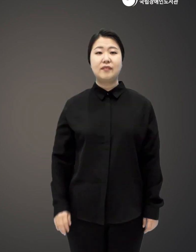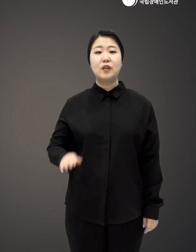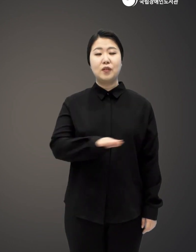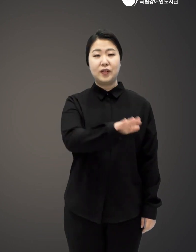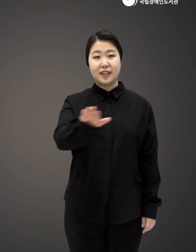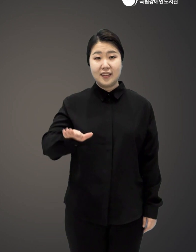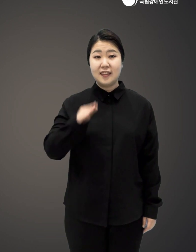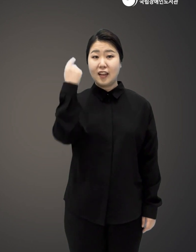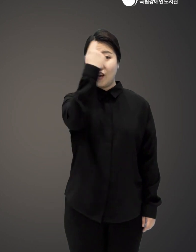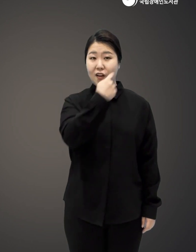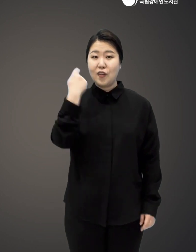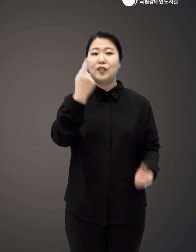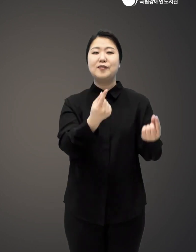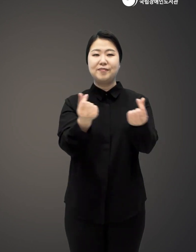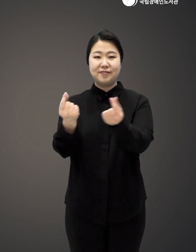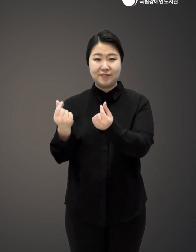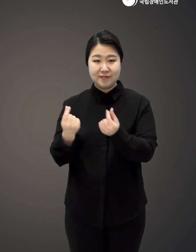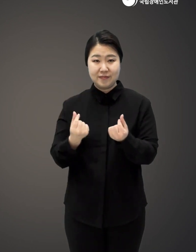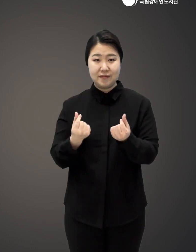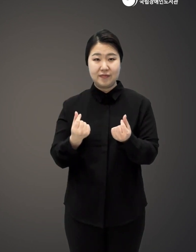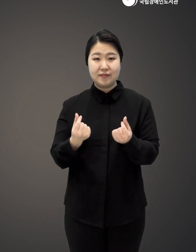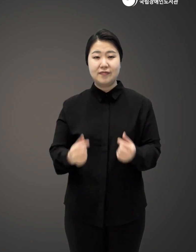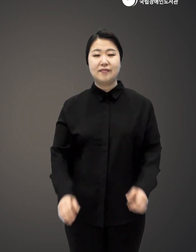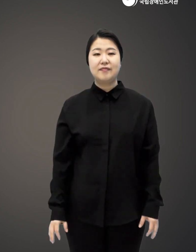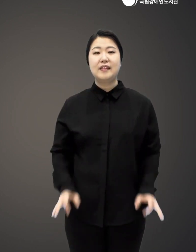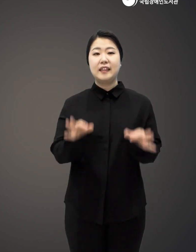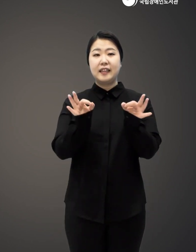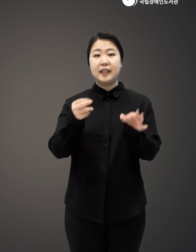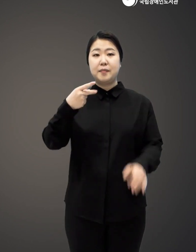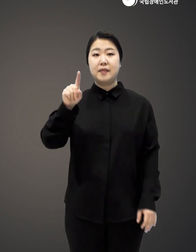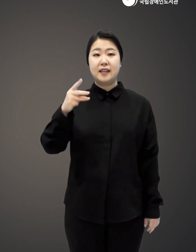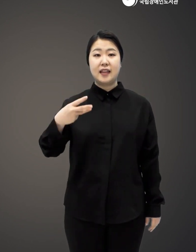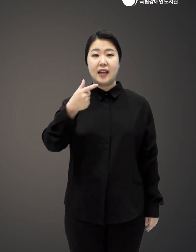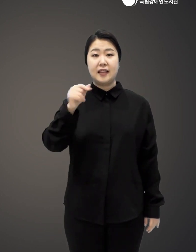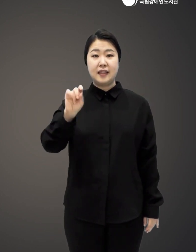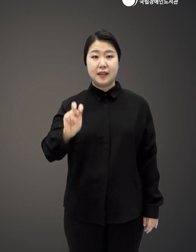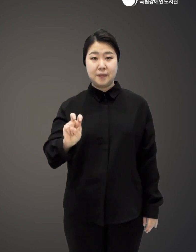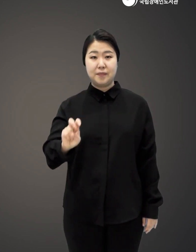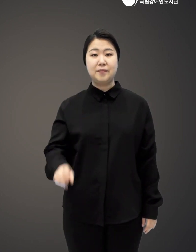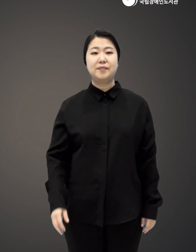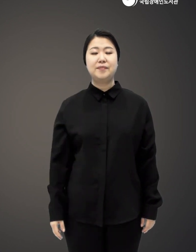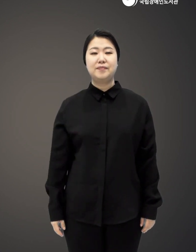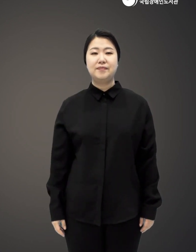우리는 비슷한 얼굴을 하고서 김달님